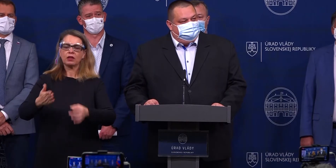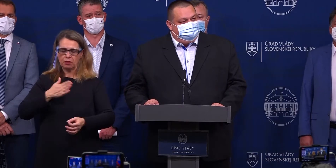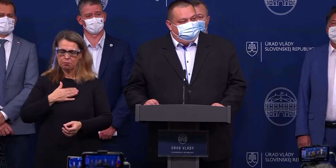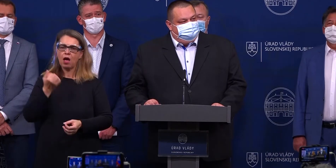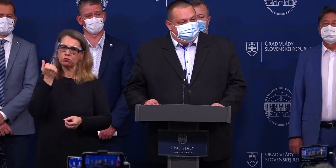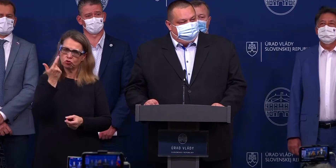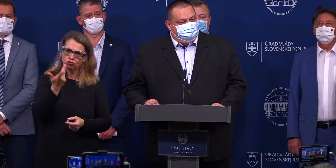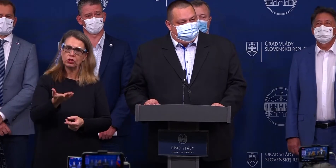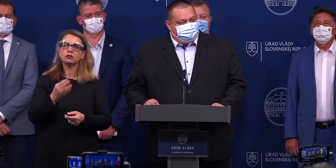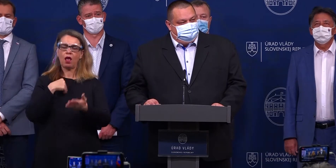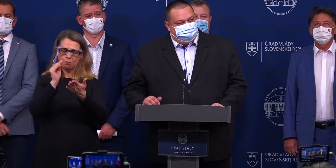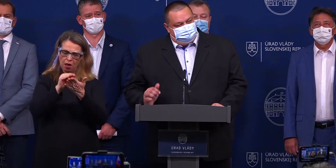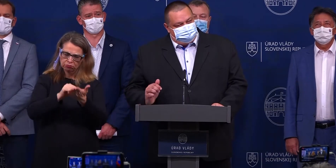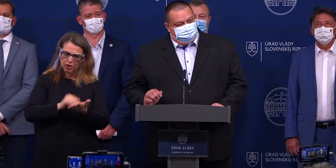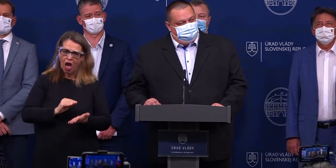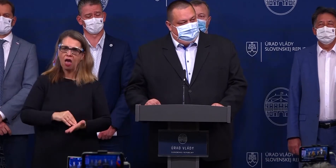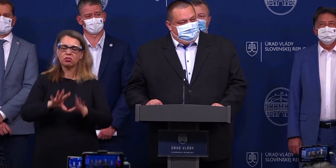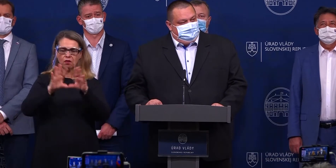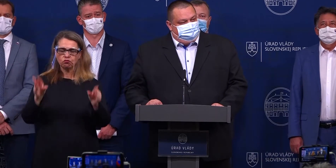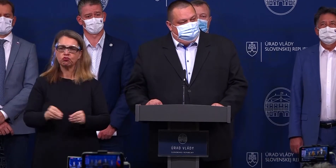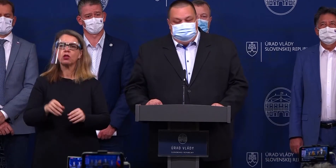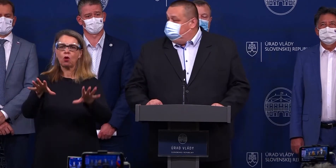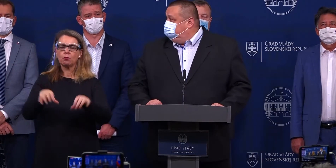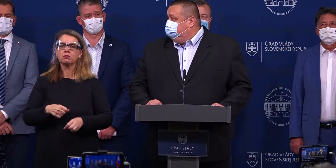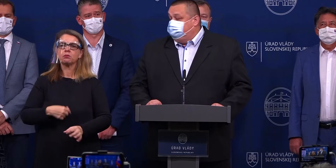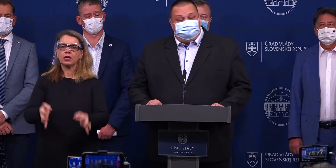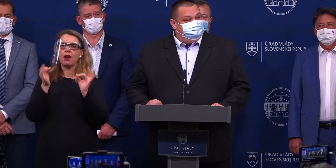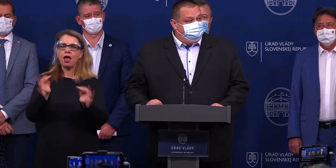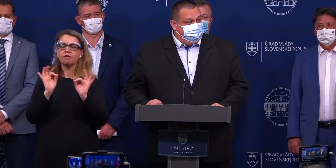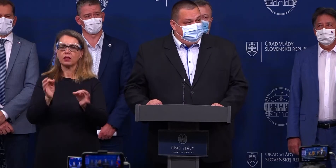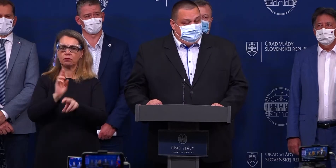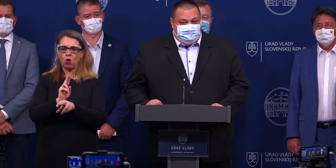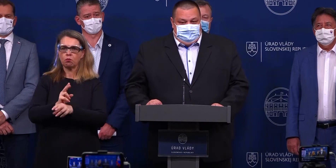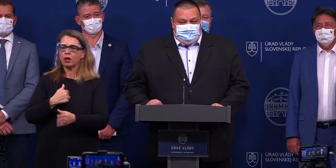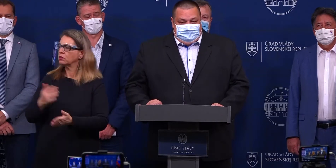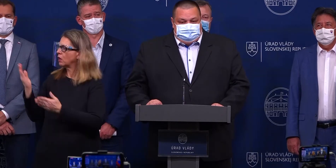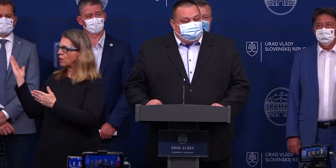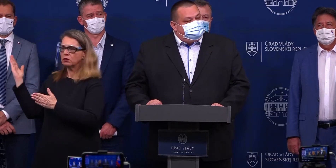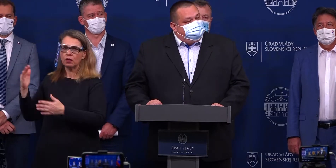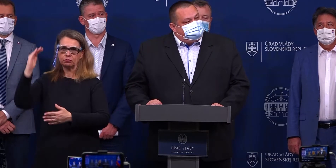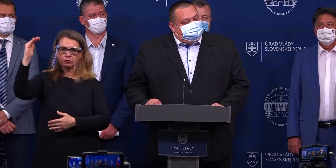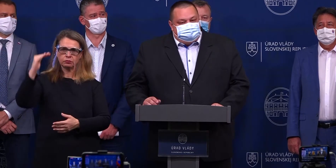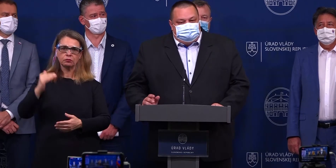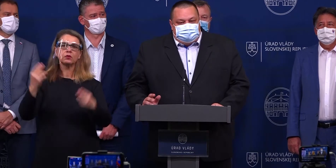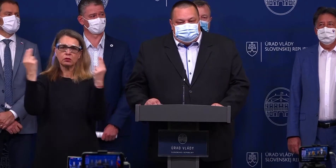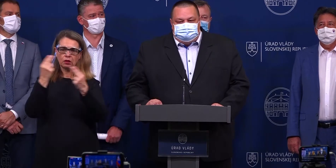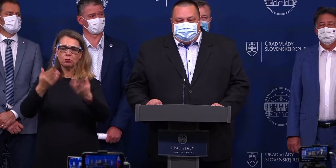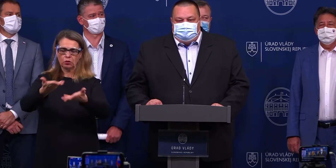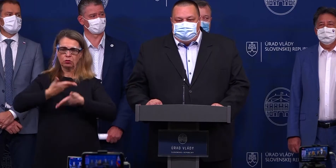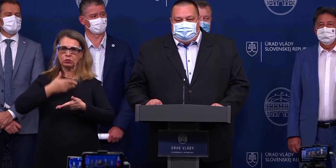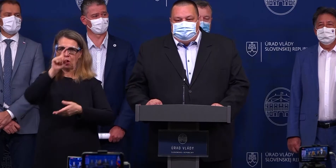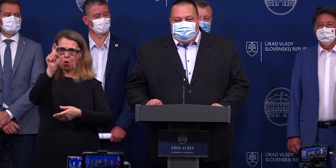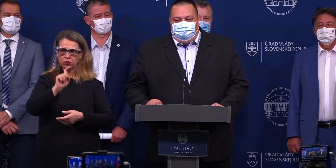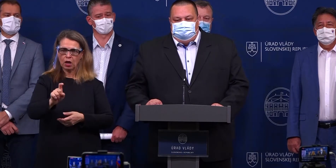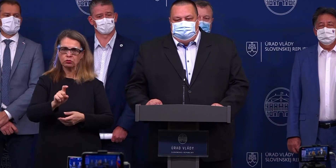prijalo efektívne opatrenia. Tieto sú tu, na tej tabuli. Samozrejme, dostali sme otázku,